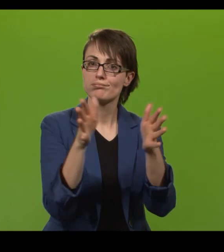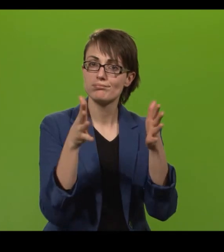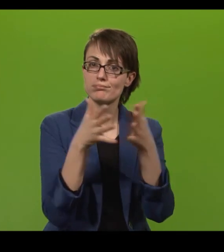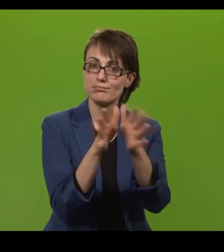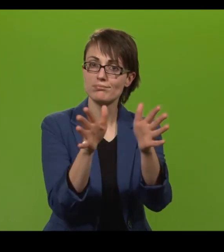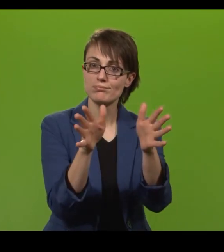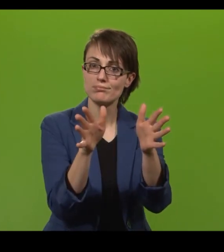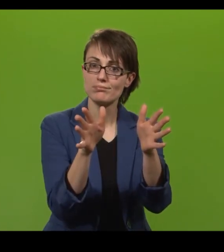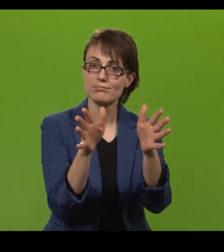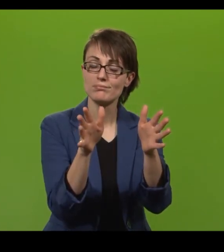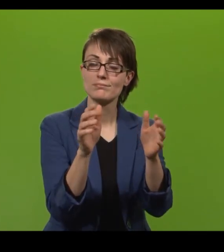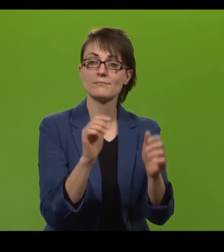segja frá,